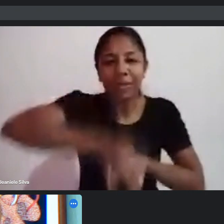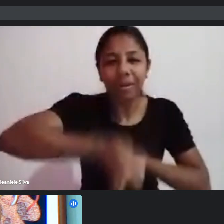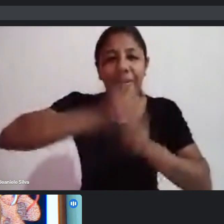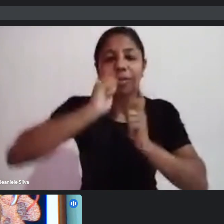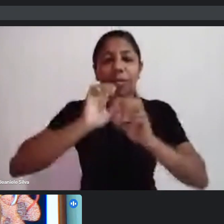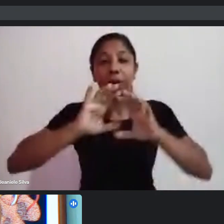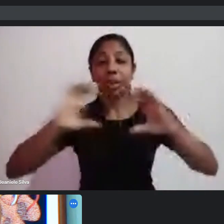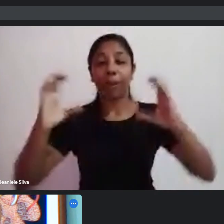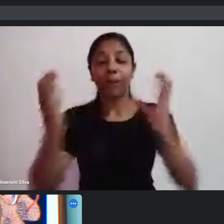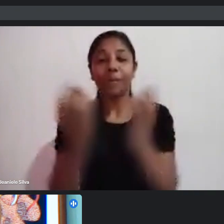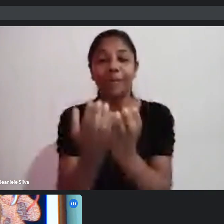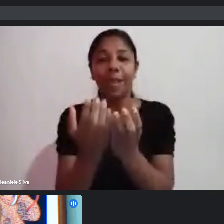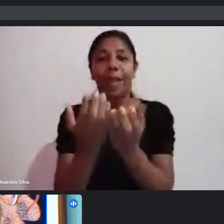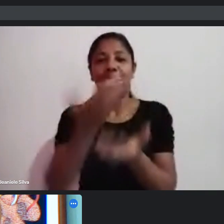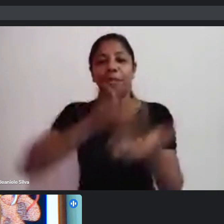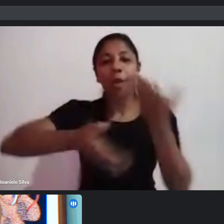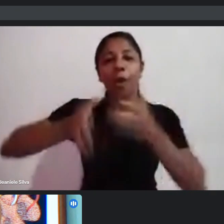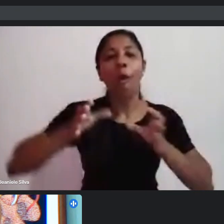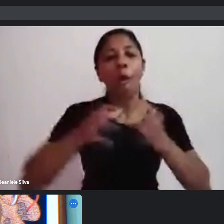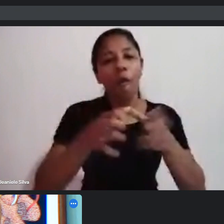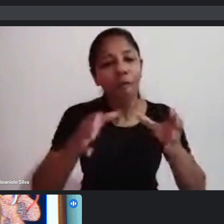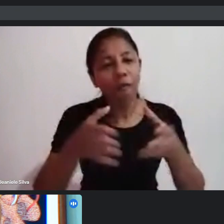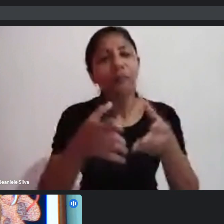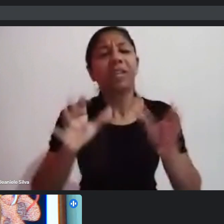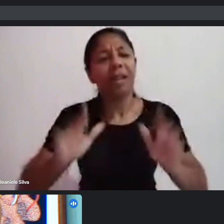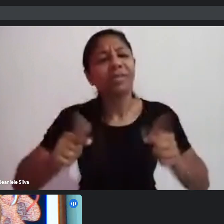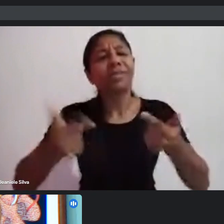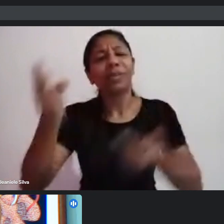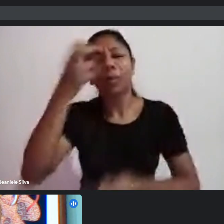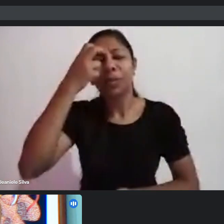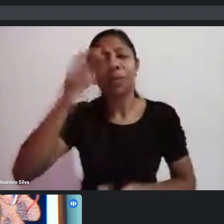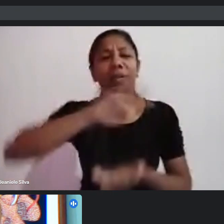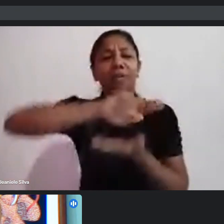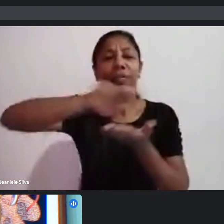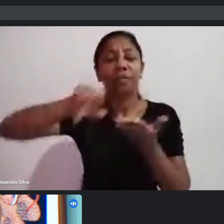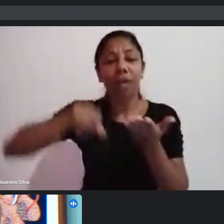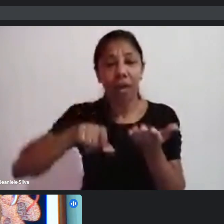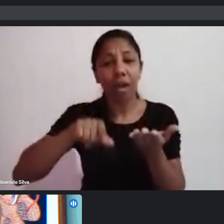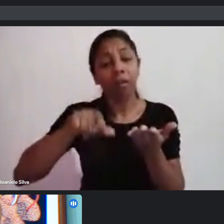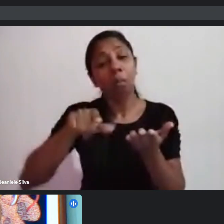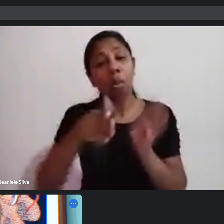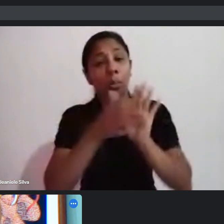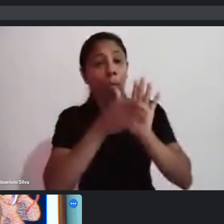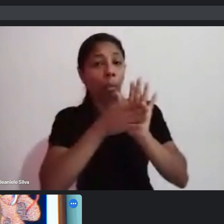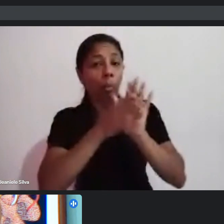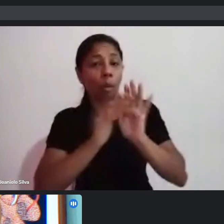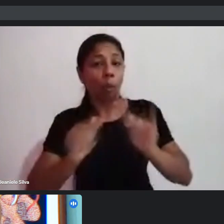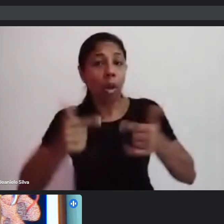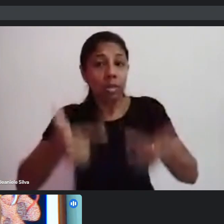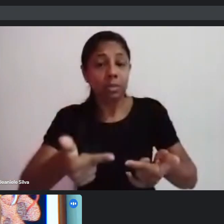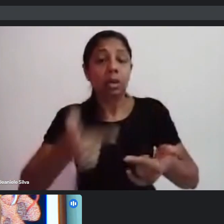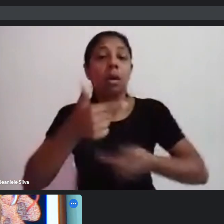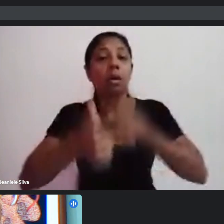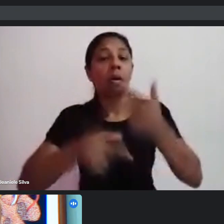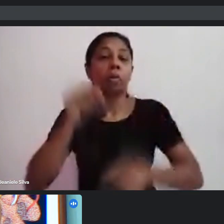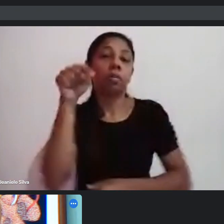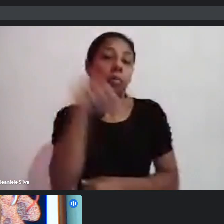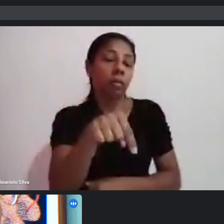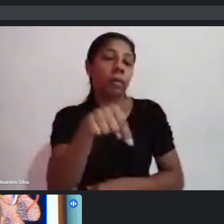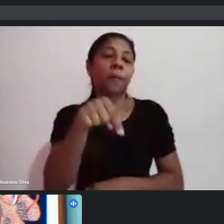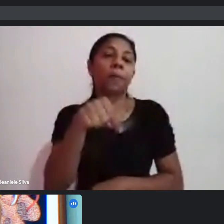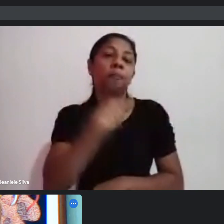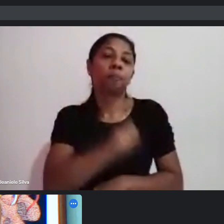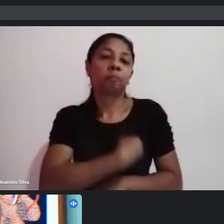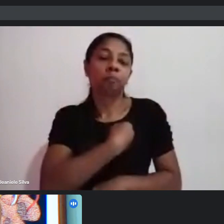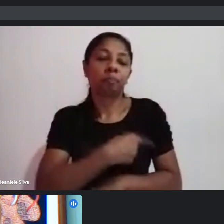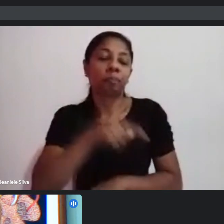gente tem várias ações de cultura lá então por exemplo podem propor uma ação que aconteça ali porque tem esse recorte também